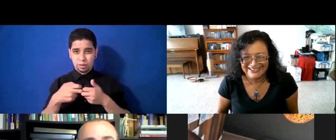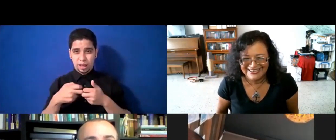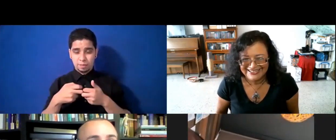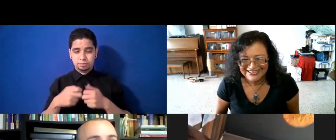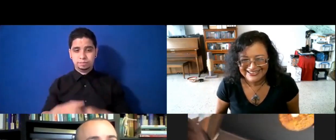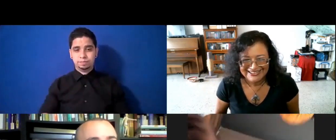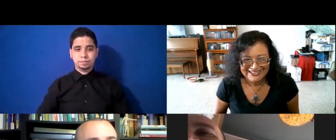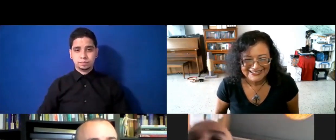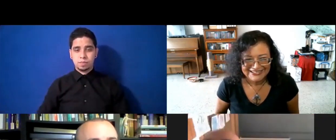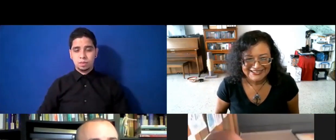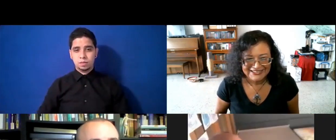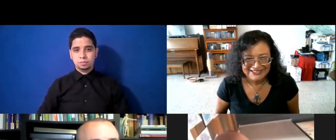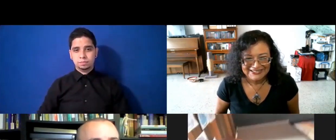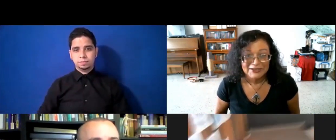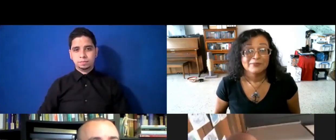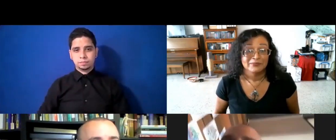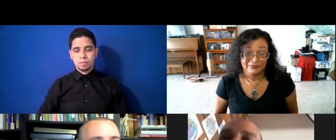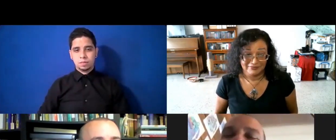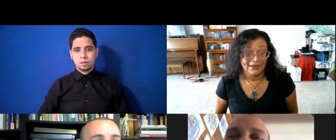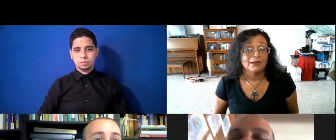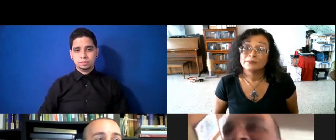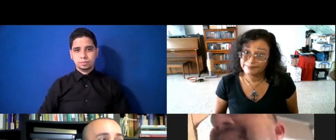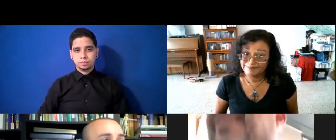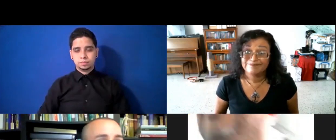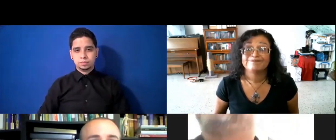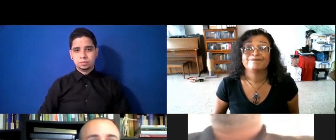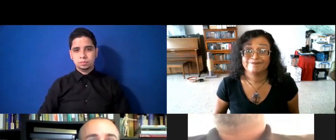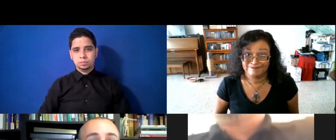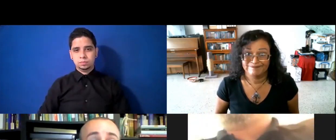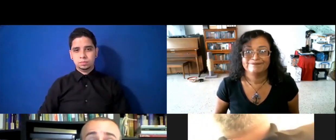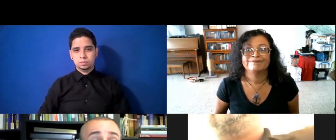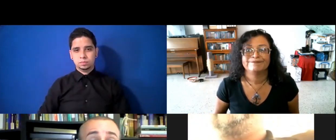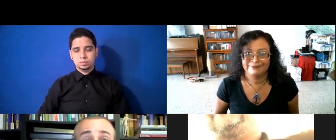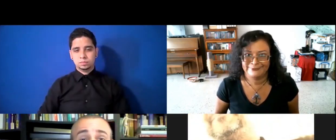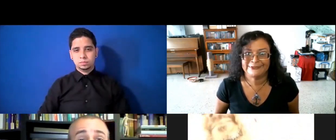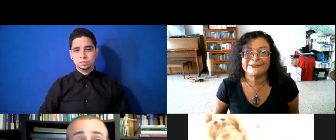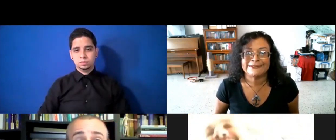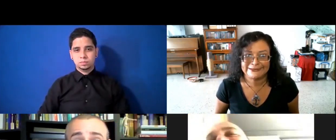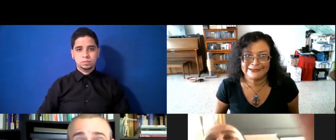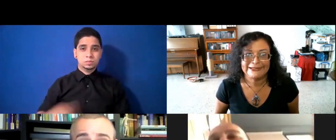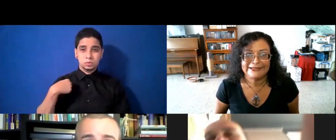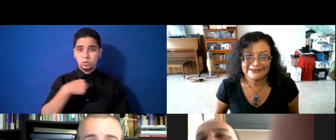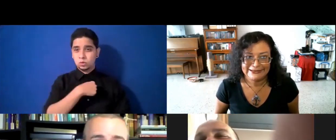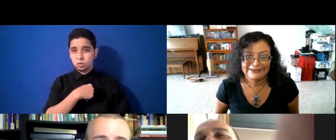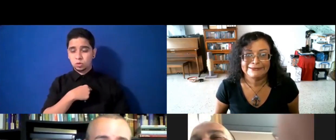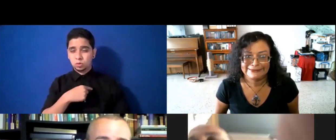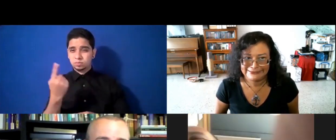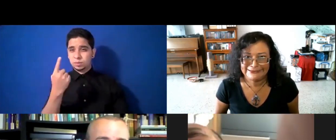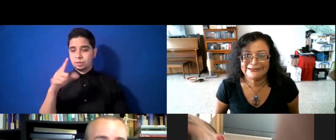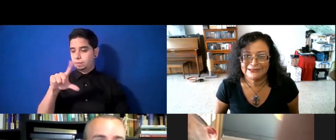Adriana, esa es la opción para nosotros, para volver a rescatar la salsa roja que habíamos descartado hace 20 años atrás por condiciones